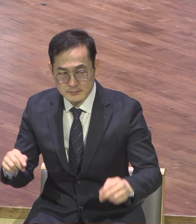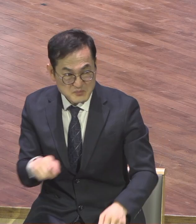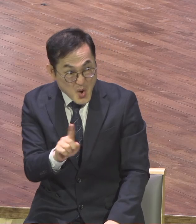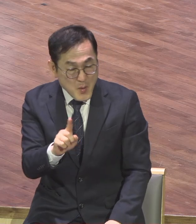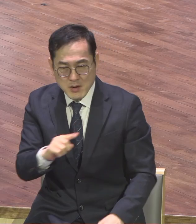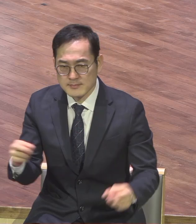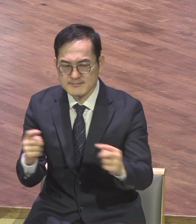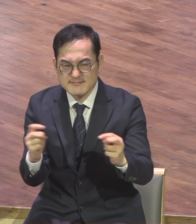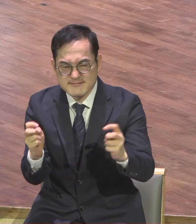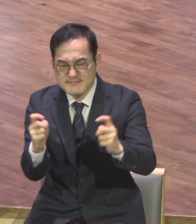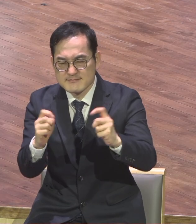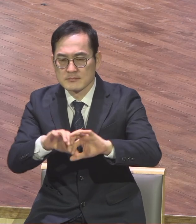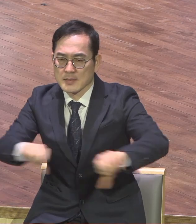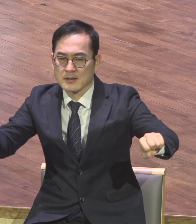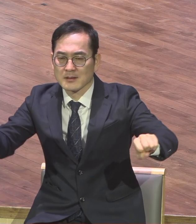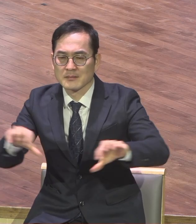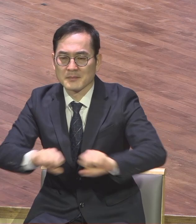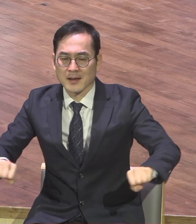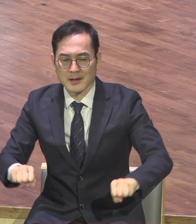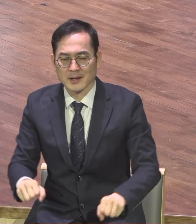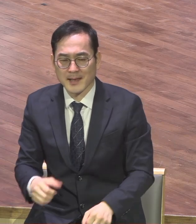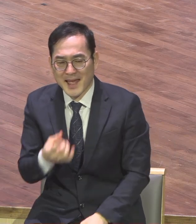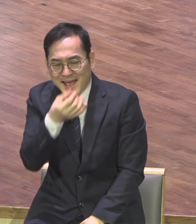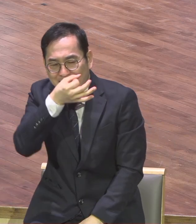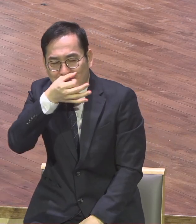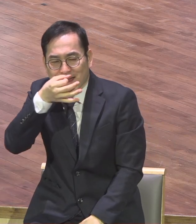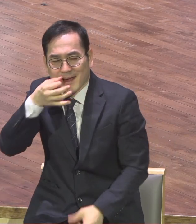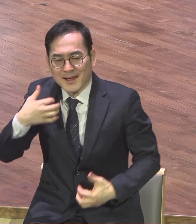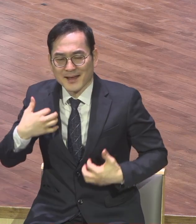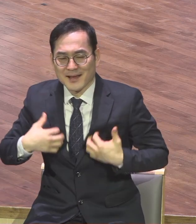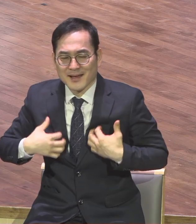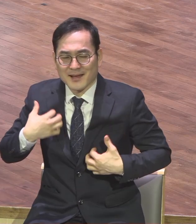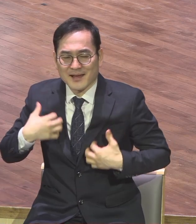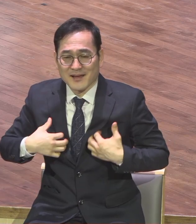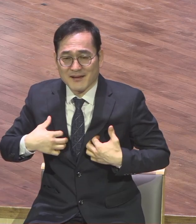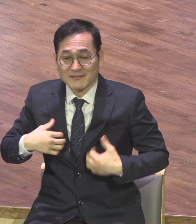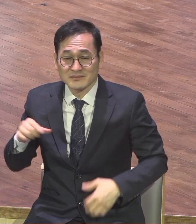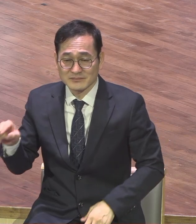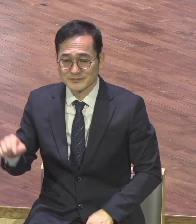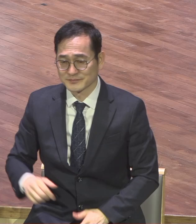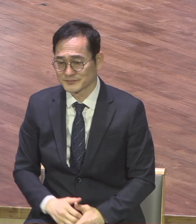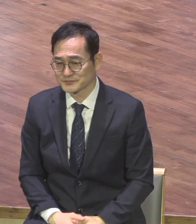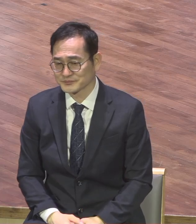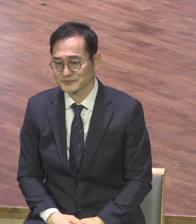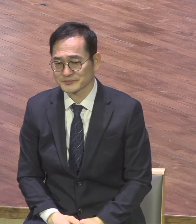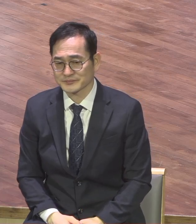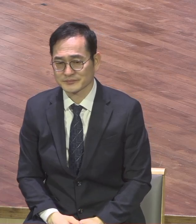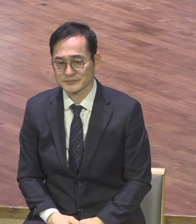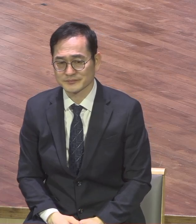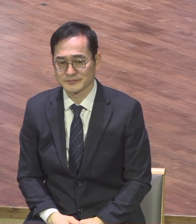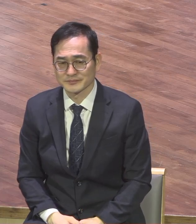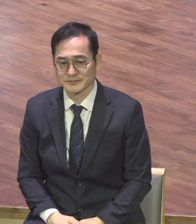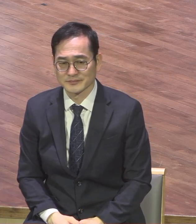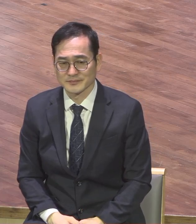이간시키는 것이 주사이 되면 안 돼요 이간시키는 것 이게 무슨 말일까 쉽게 말씀드리면